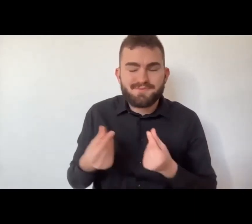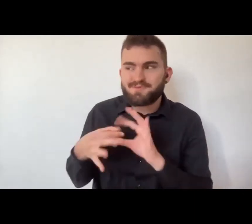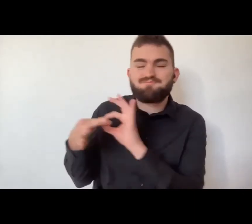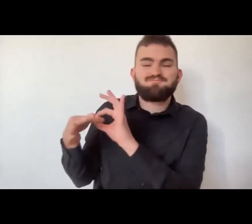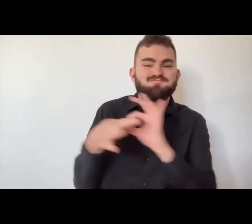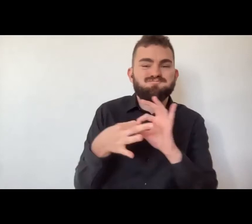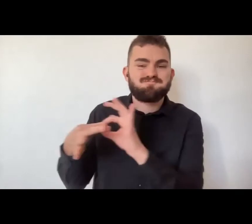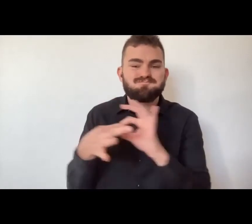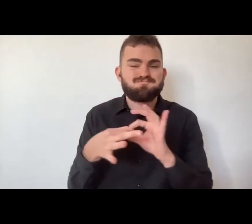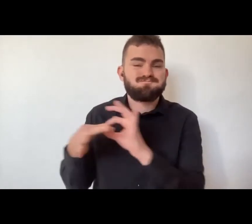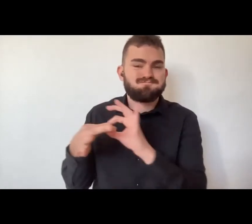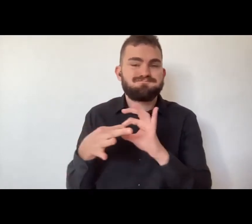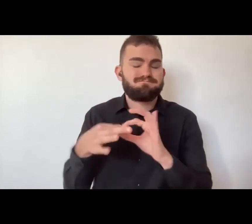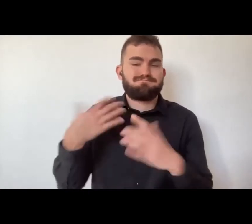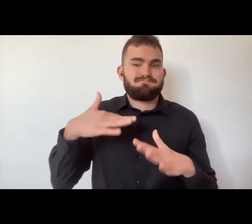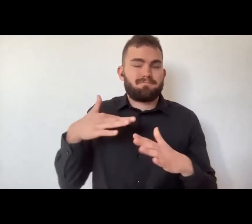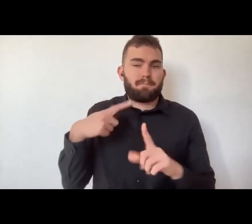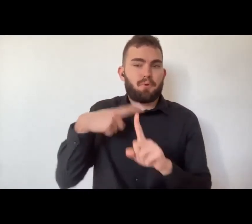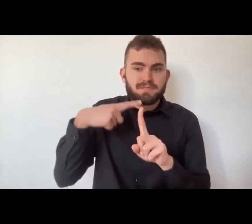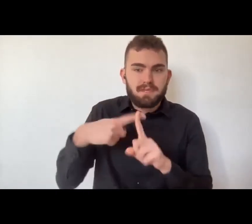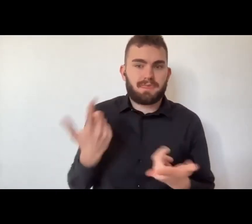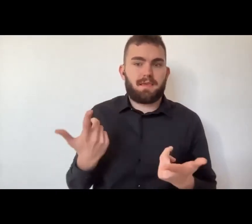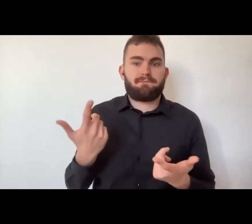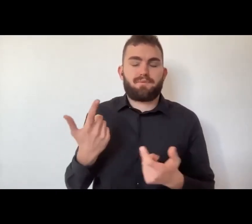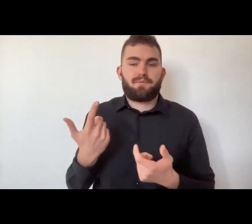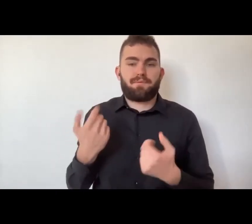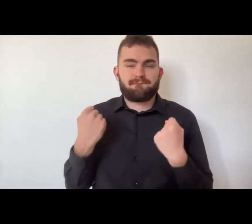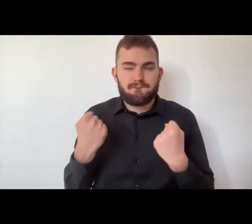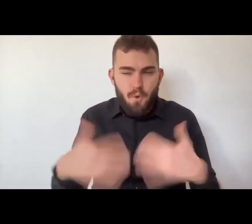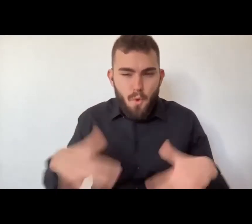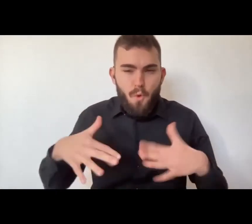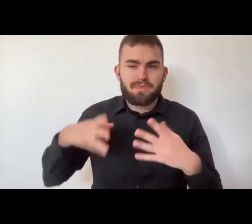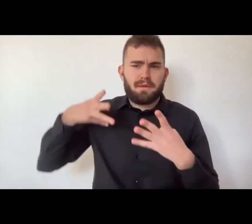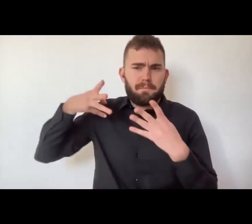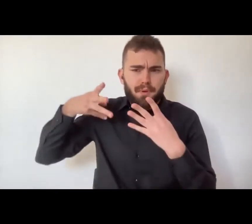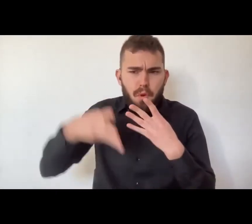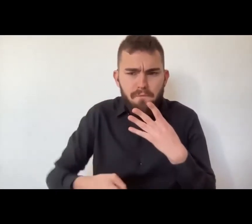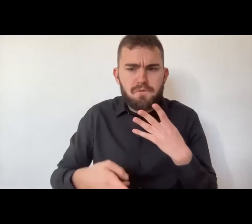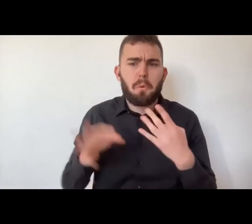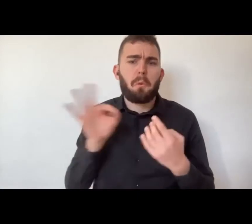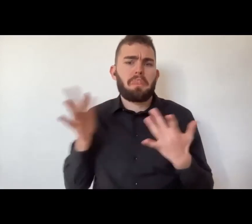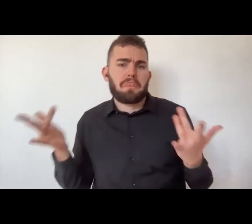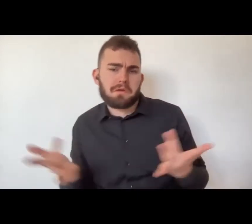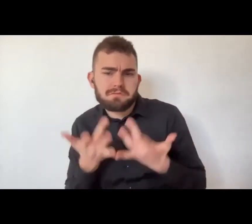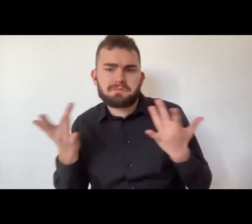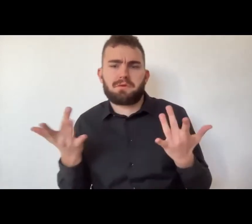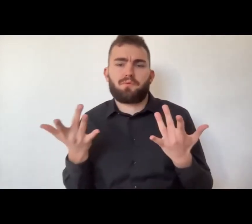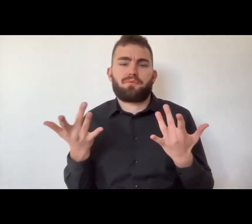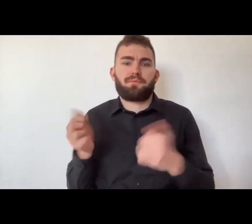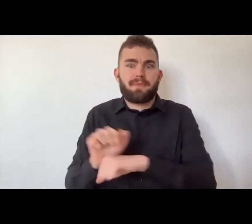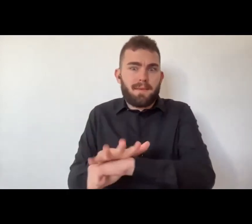permette di sentire determinate cose, a volte cose forti, positive,